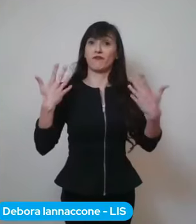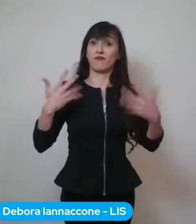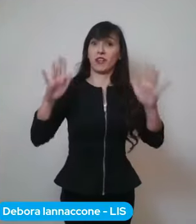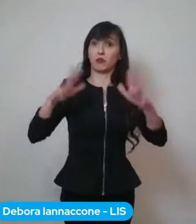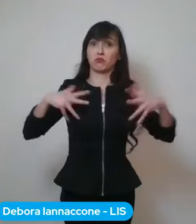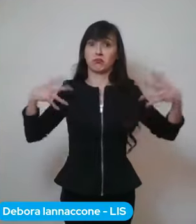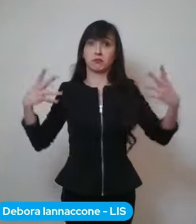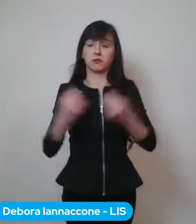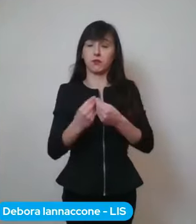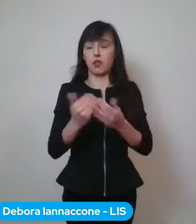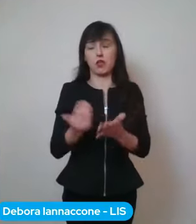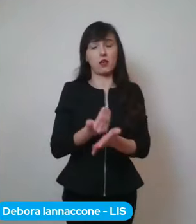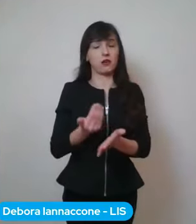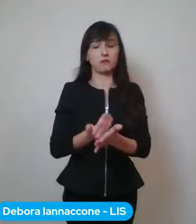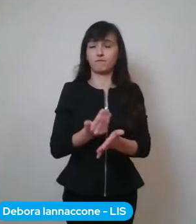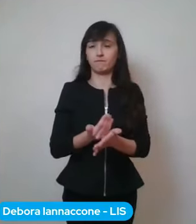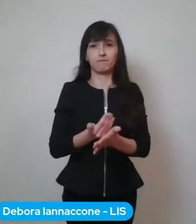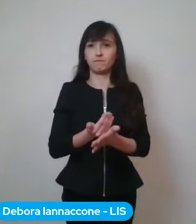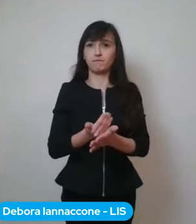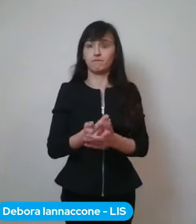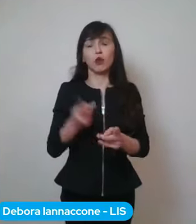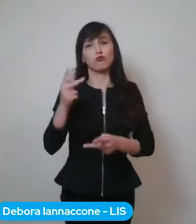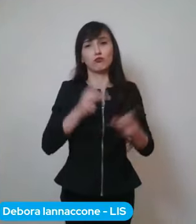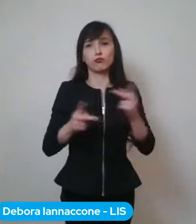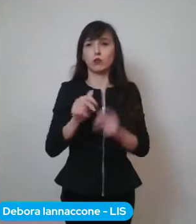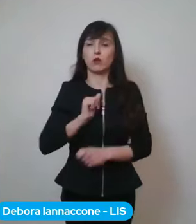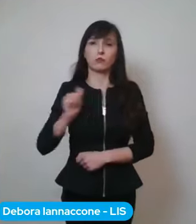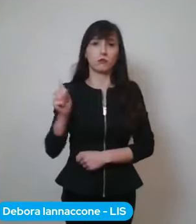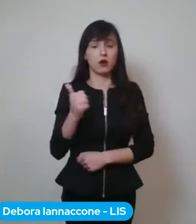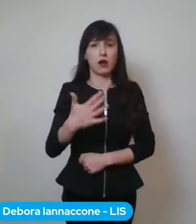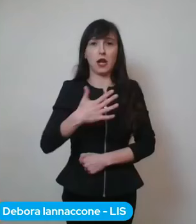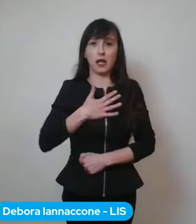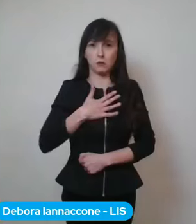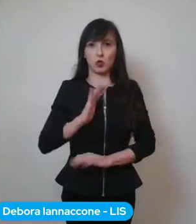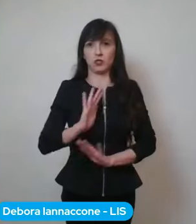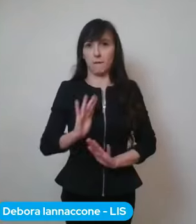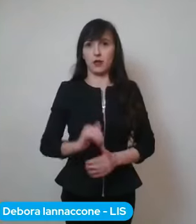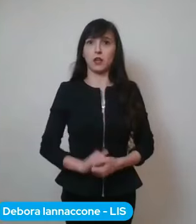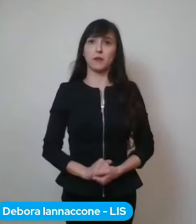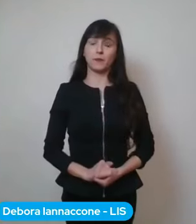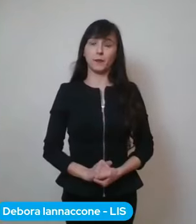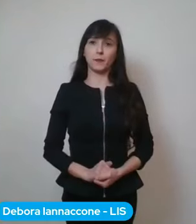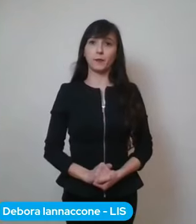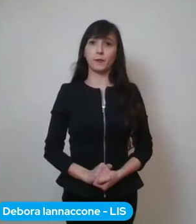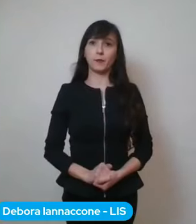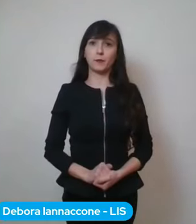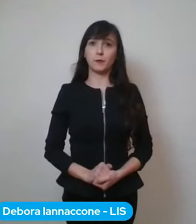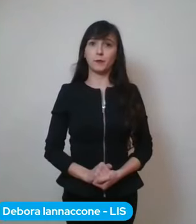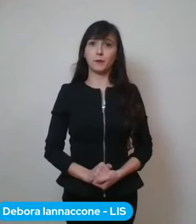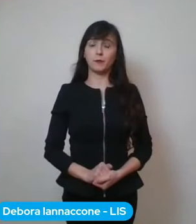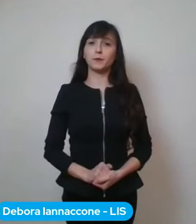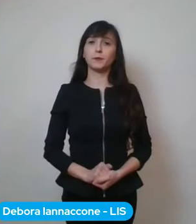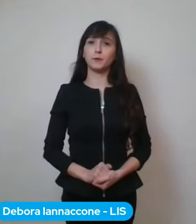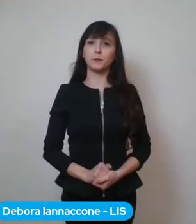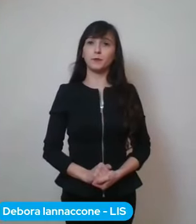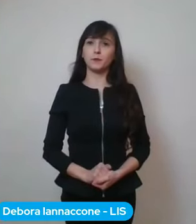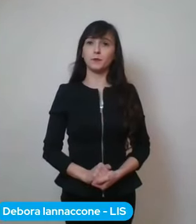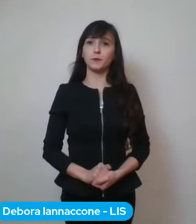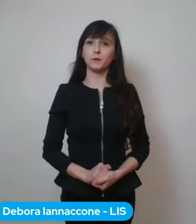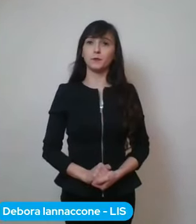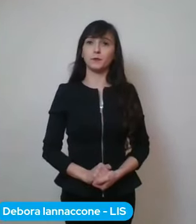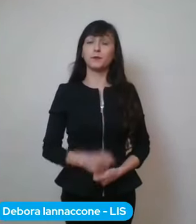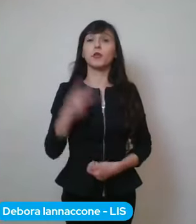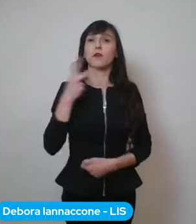sempre responsabili. Il fatto che ci sia l'apertura dei